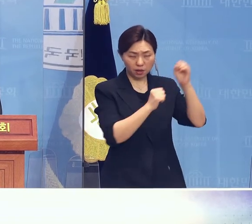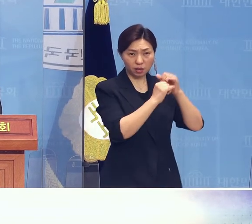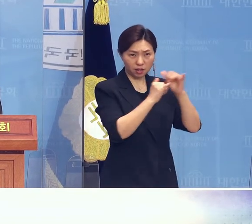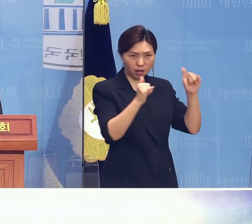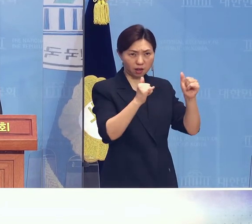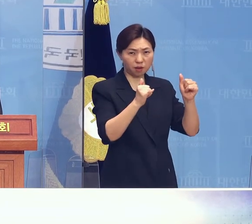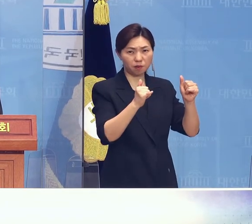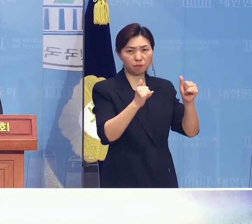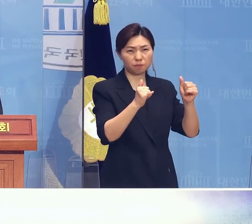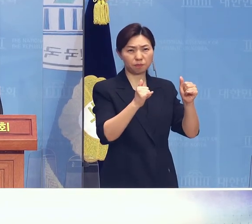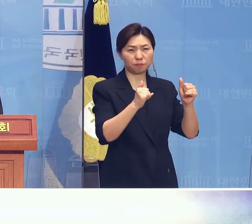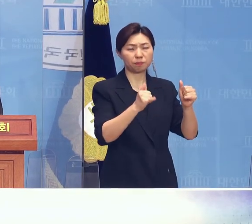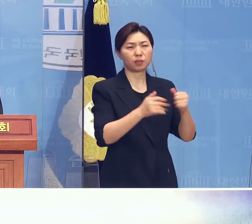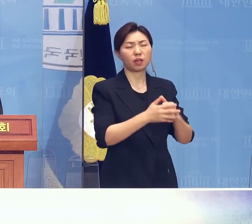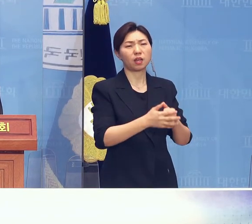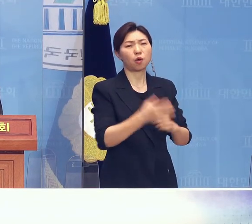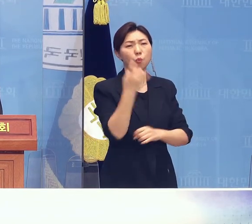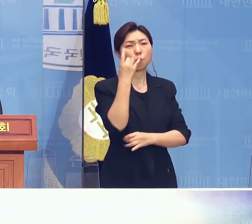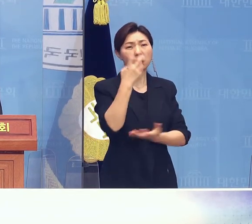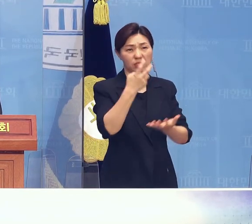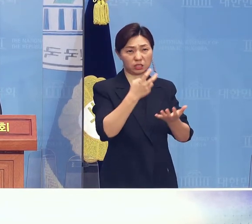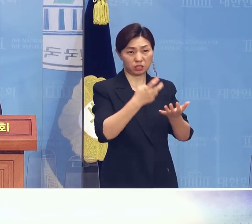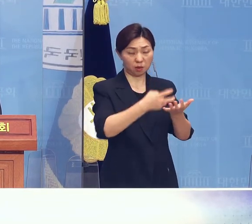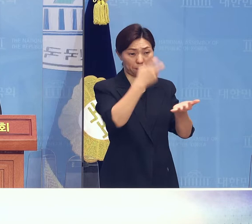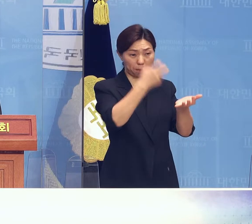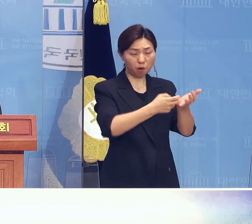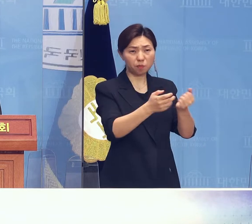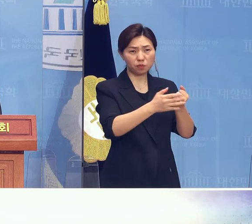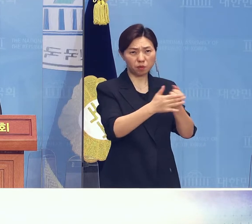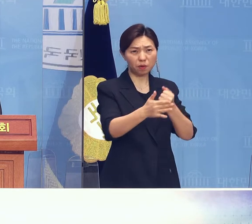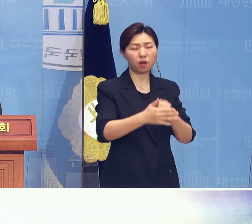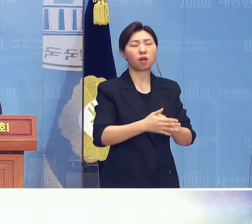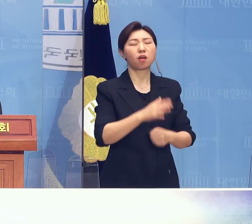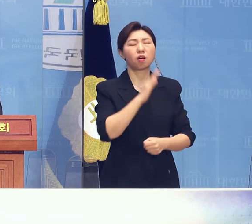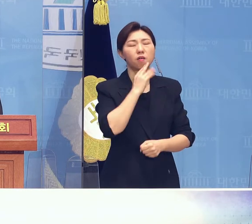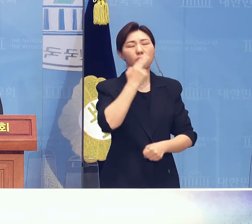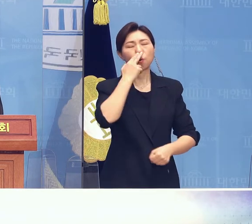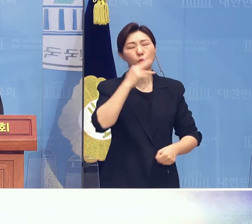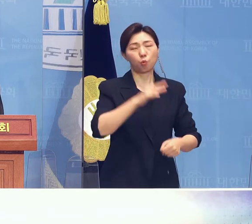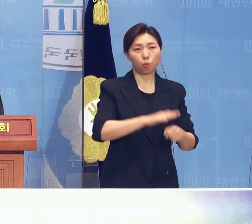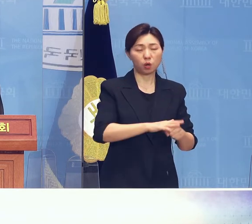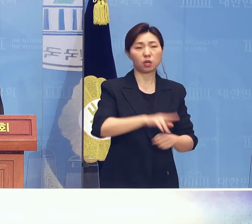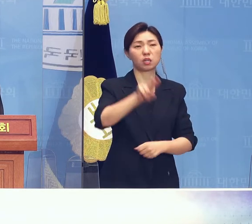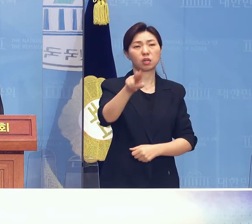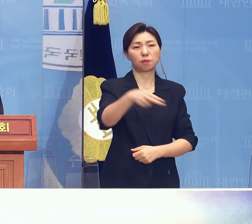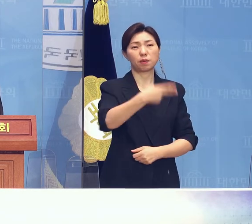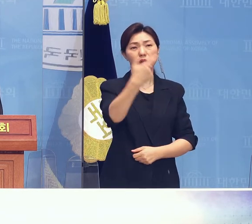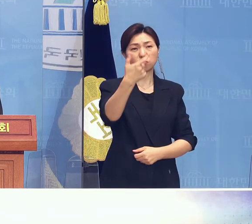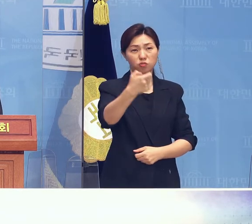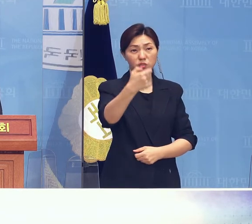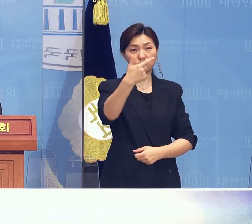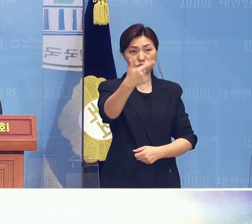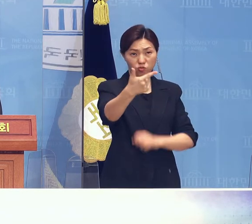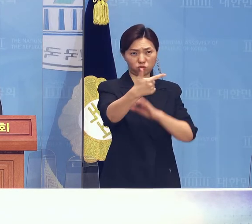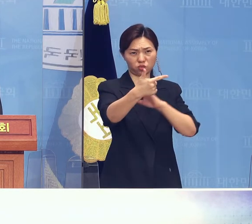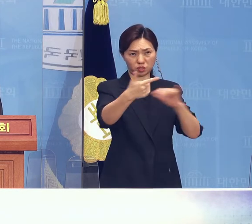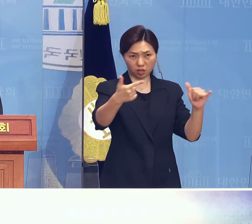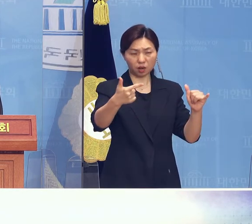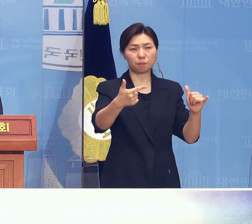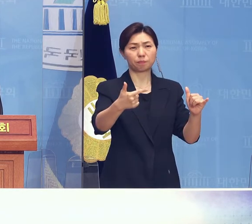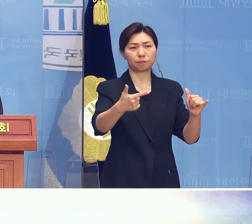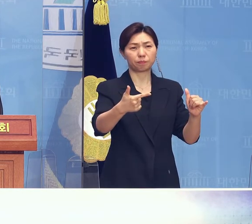억울하게 226명의 민간이 희생자를